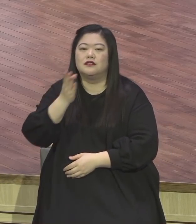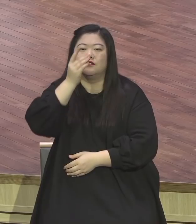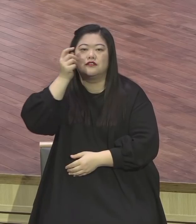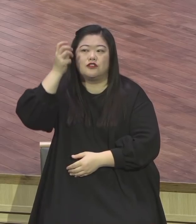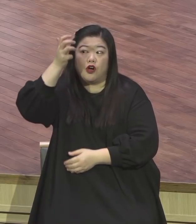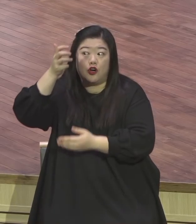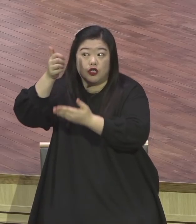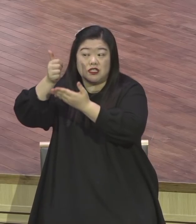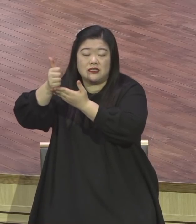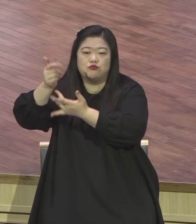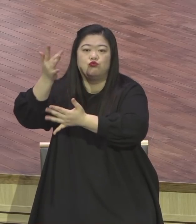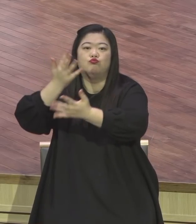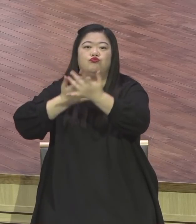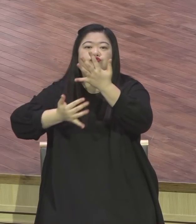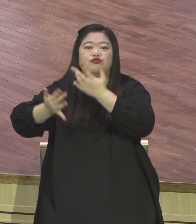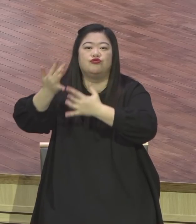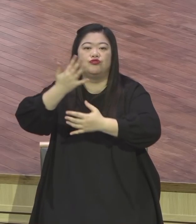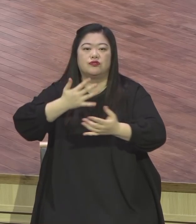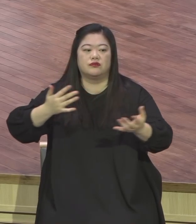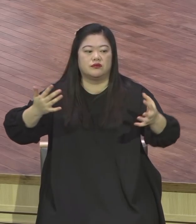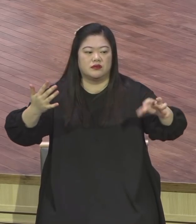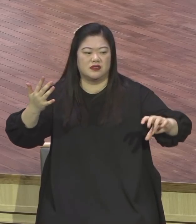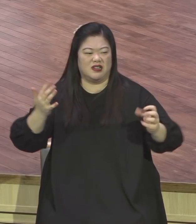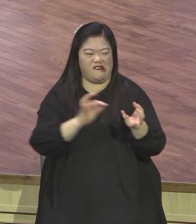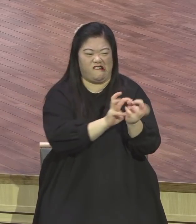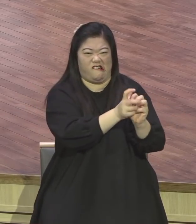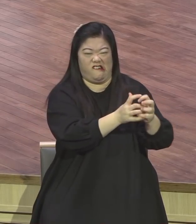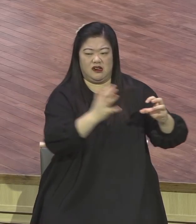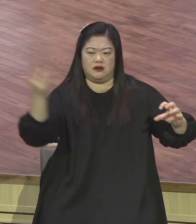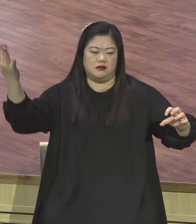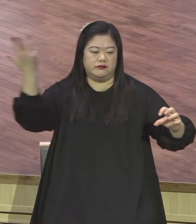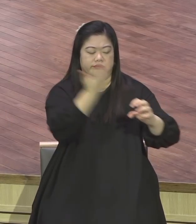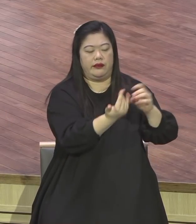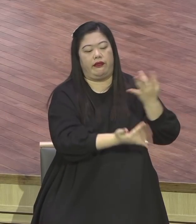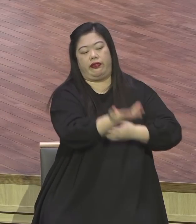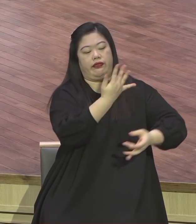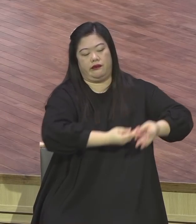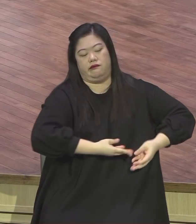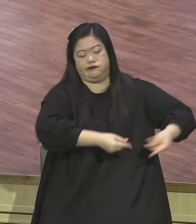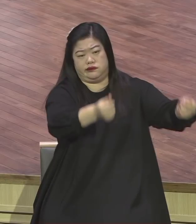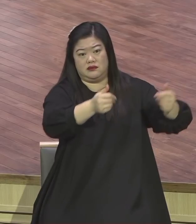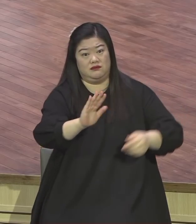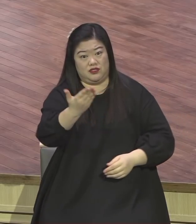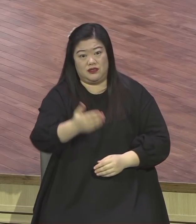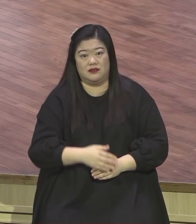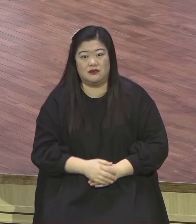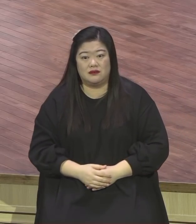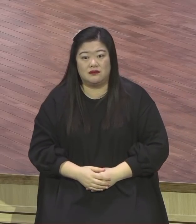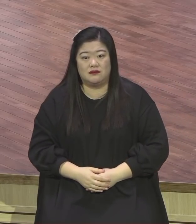서러운 가지고 웃고 즐거워하지 이 영적인 가지고 웃고 즐거워 잘 안 하잖아요